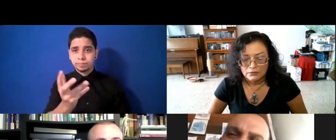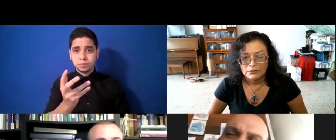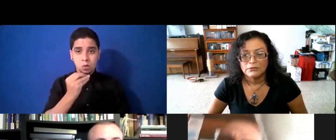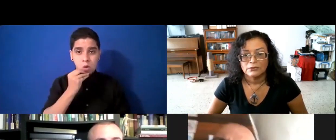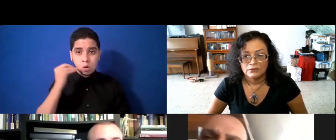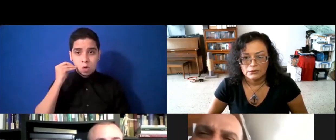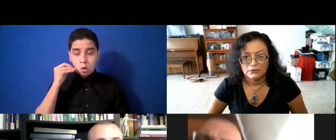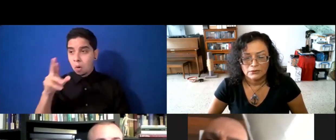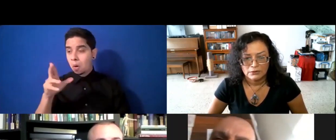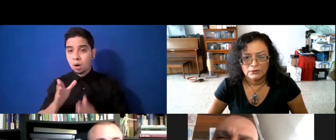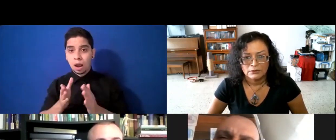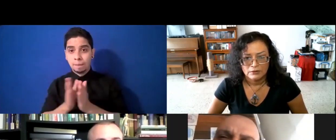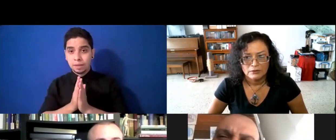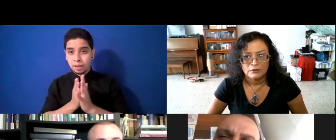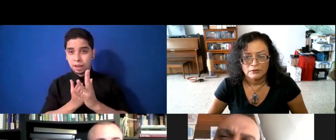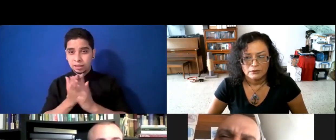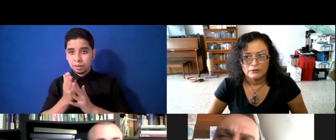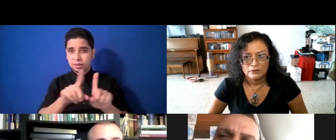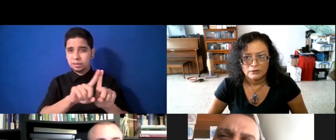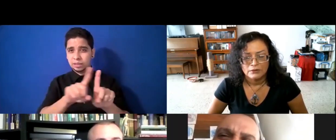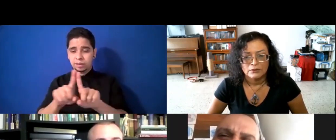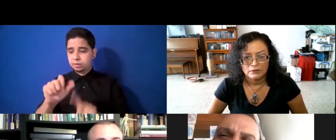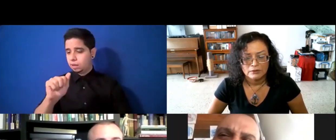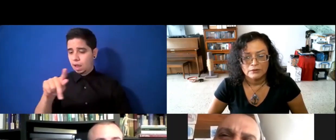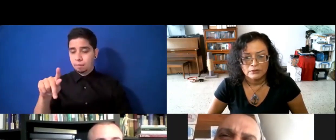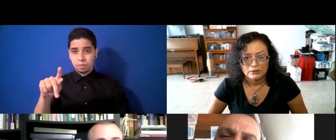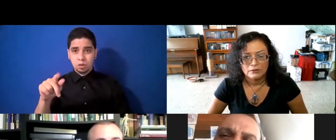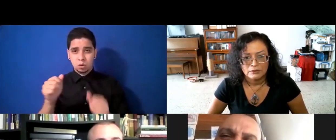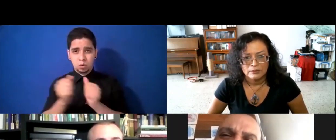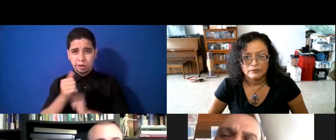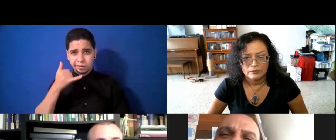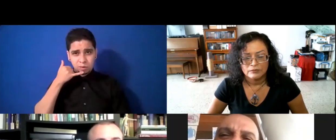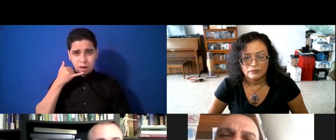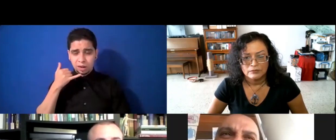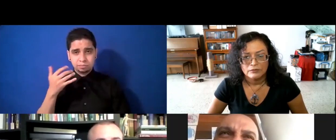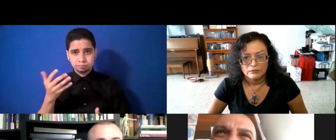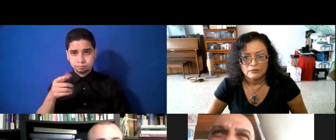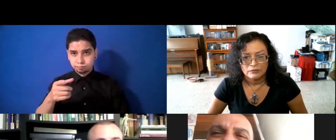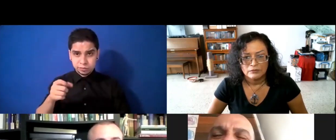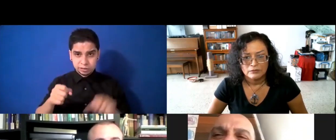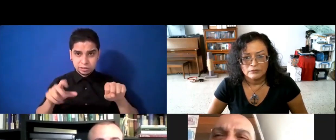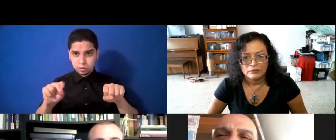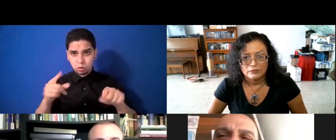través de distintas aplicaciones con el celular, etcétera. Sí, el negocio ha cambiado